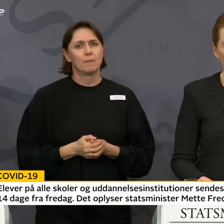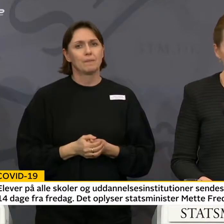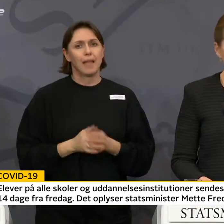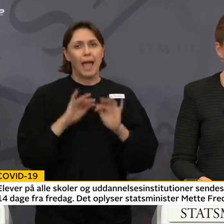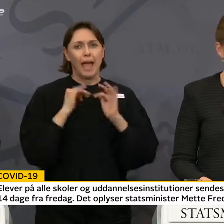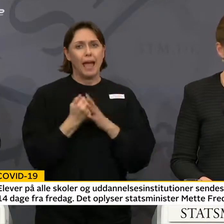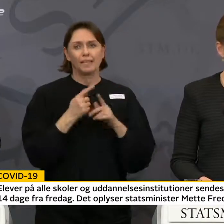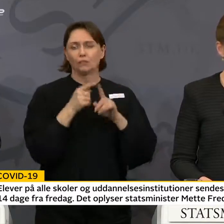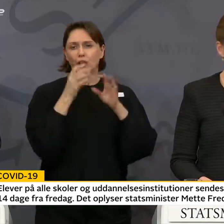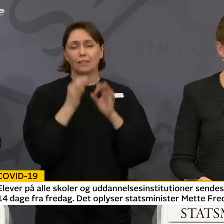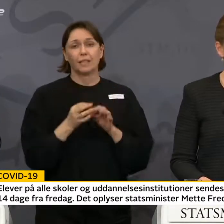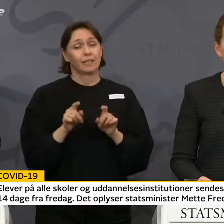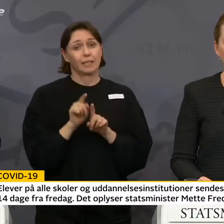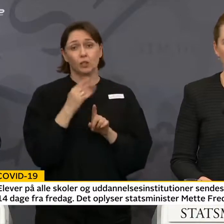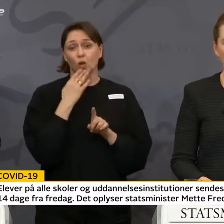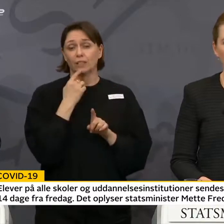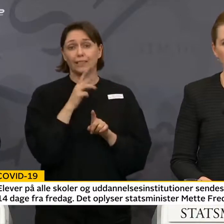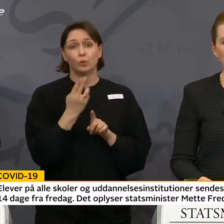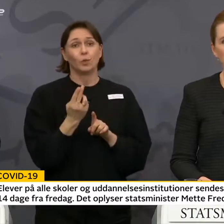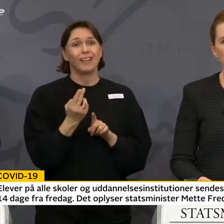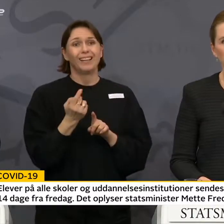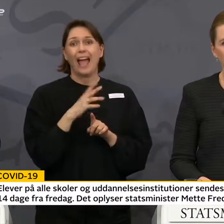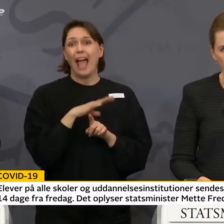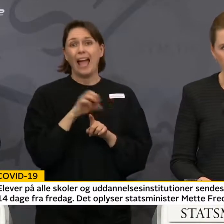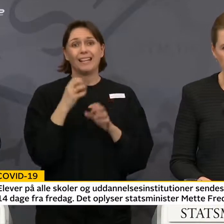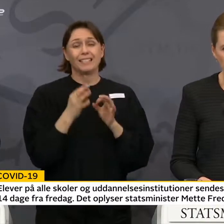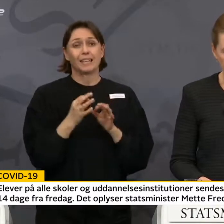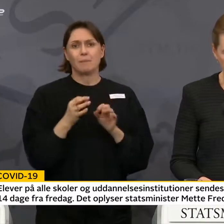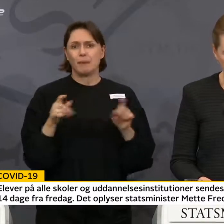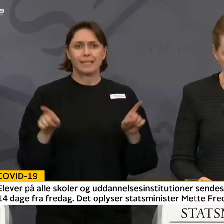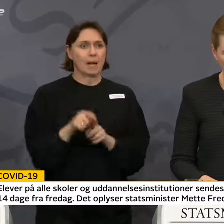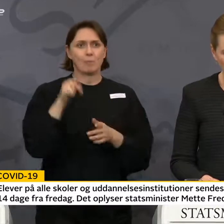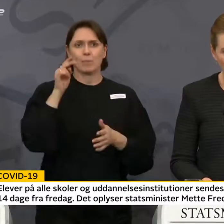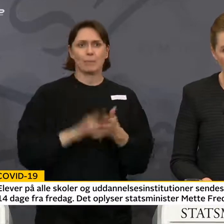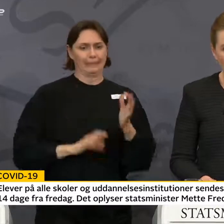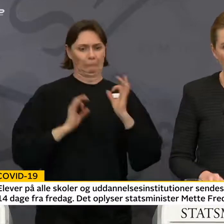kan jeg lige så godt se nu, kommer ikke til at være på plads fra dag et.